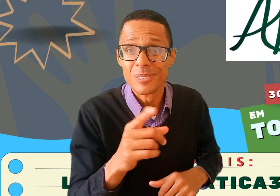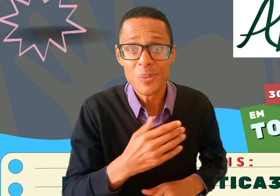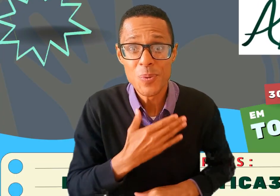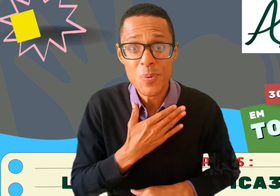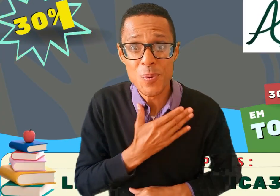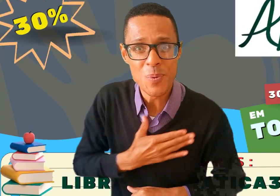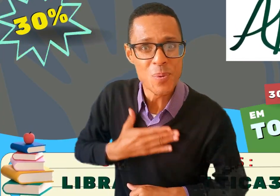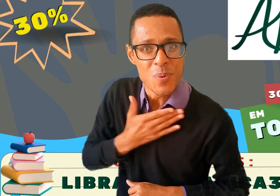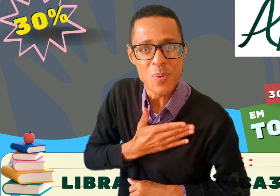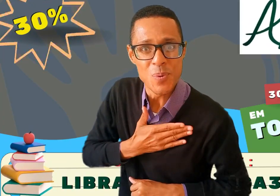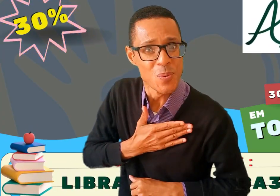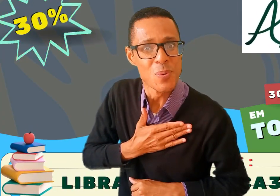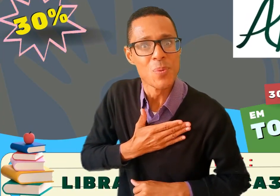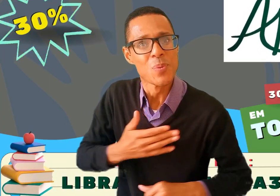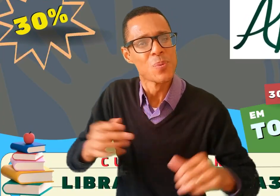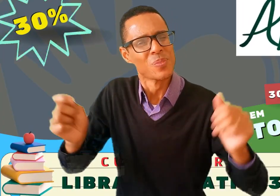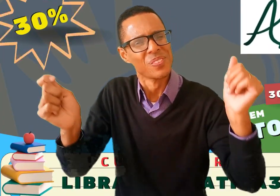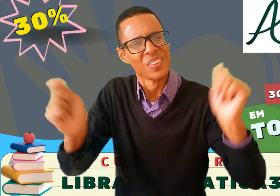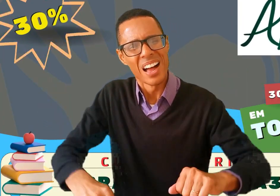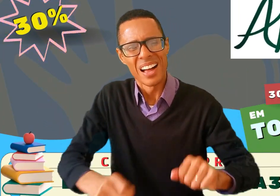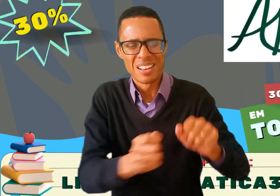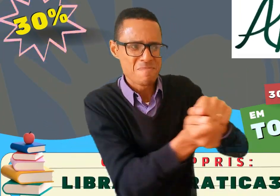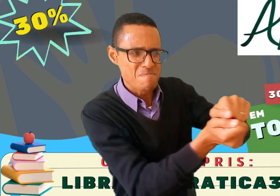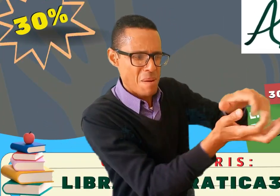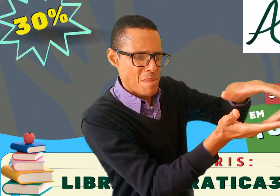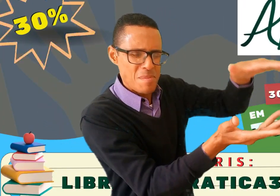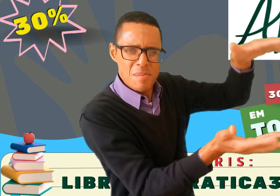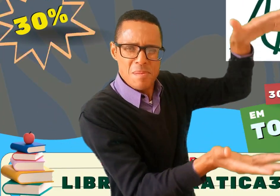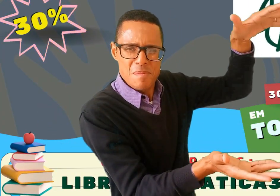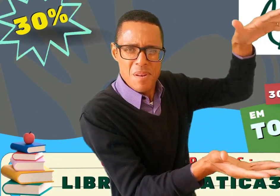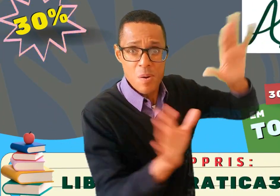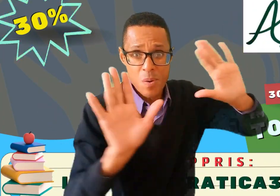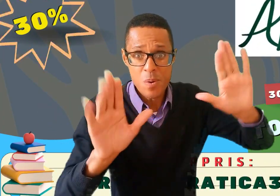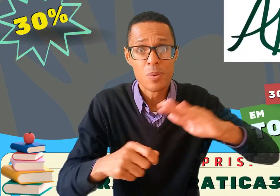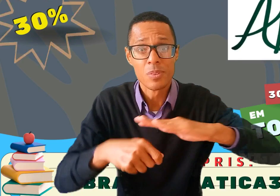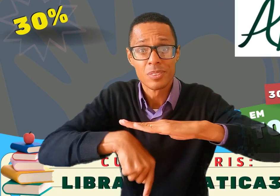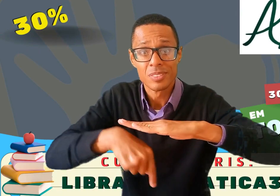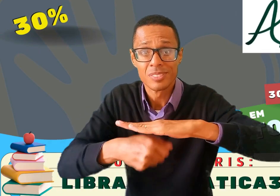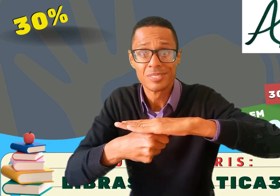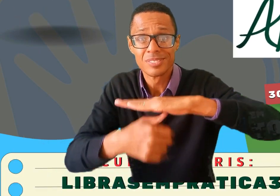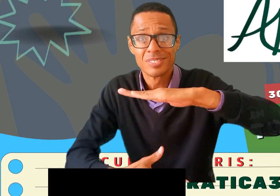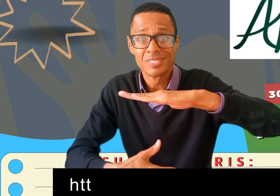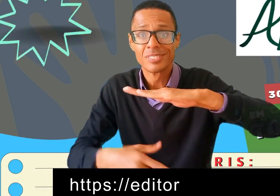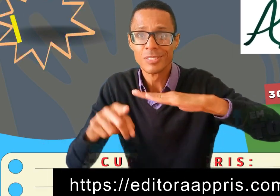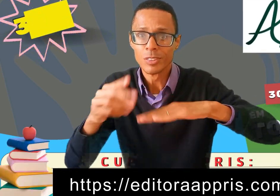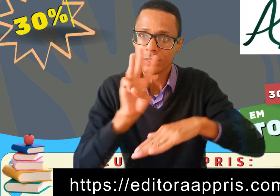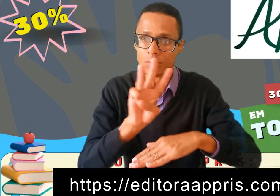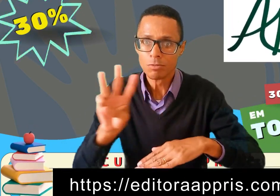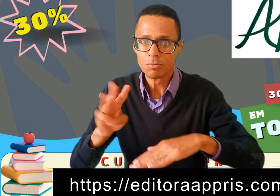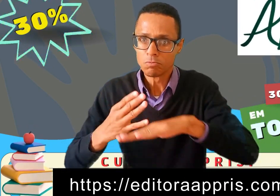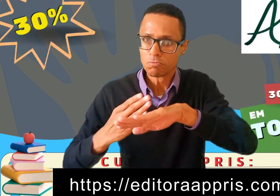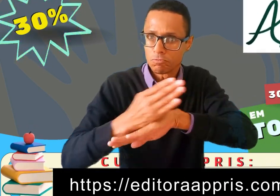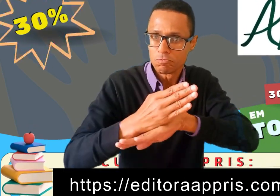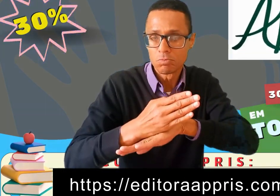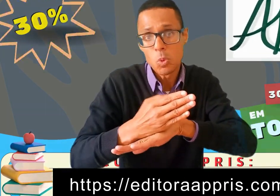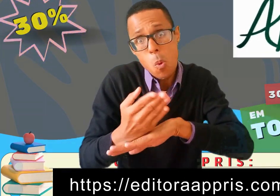Então, gostou da novidade? Corre aqui na descrição do vídeo, acesse o site pelo link